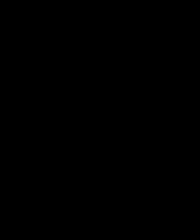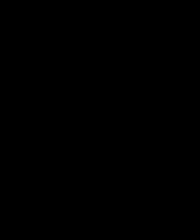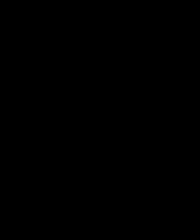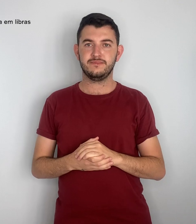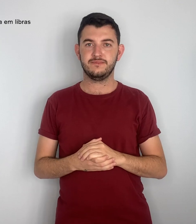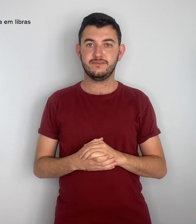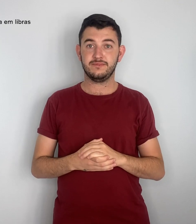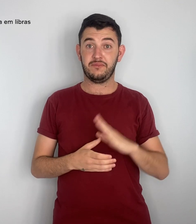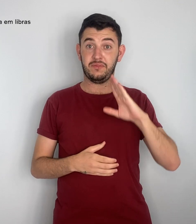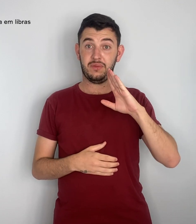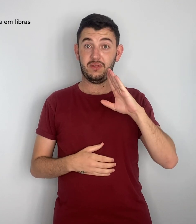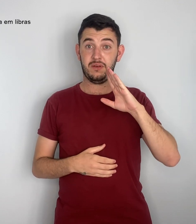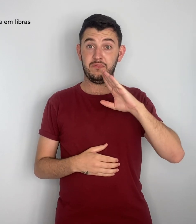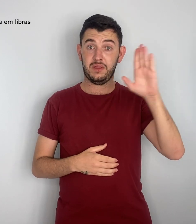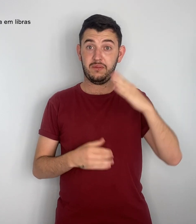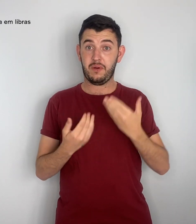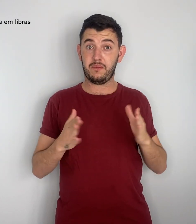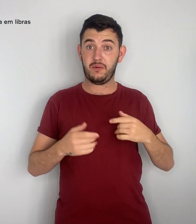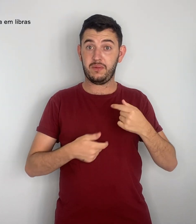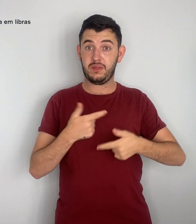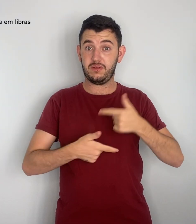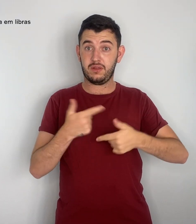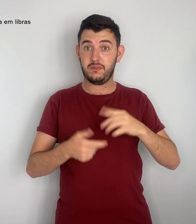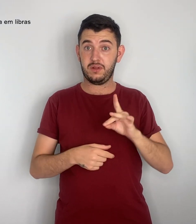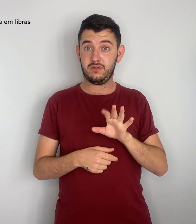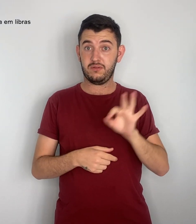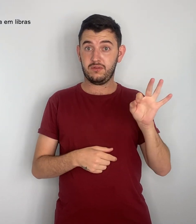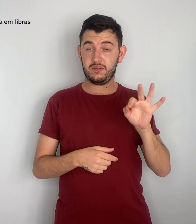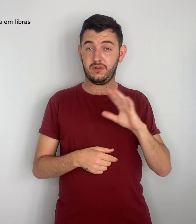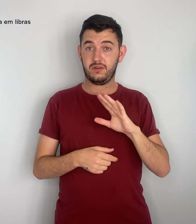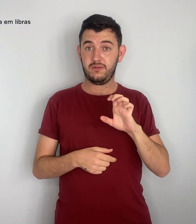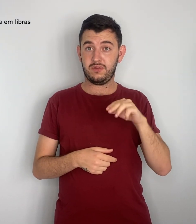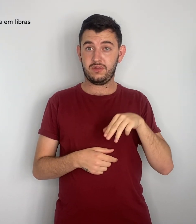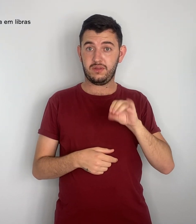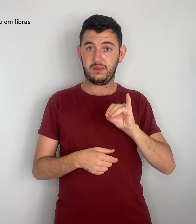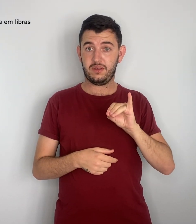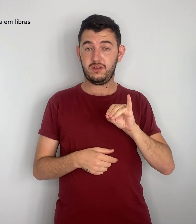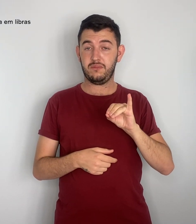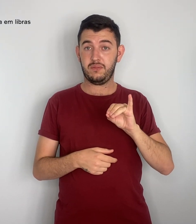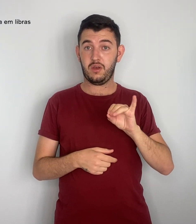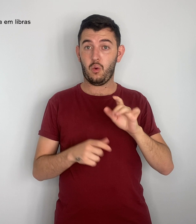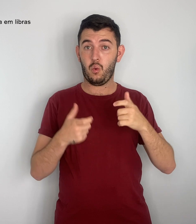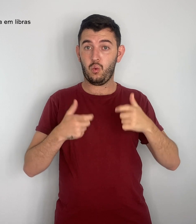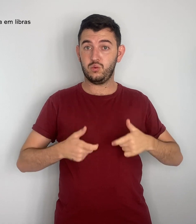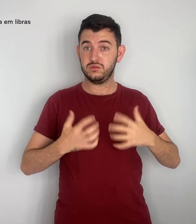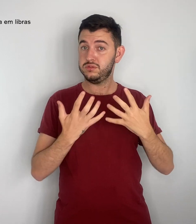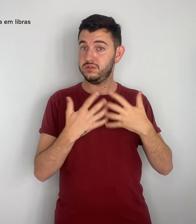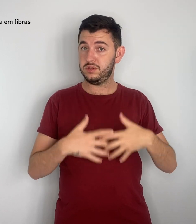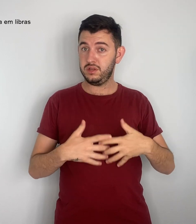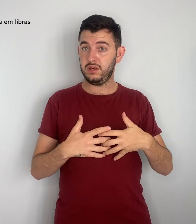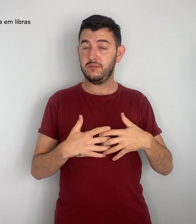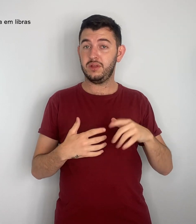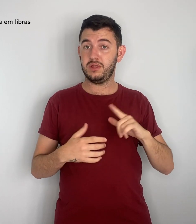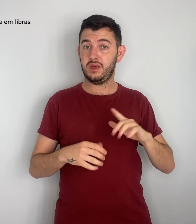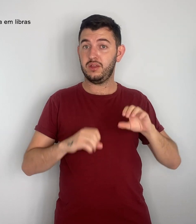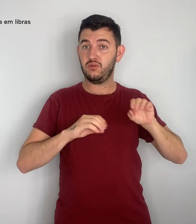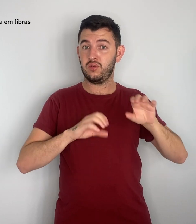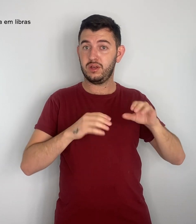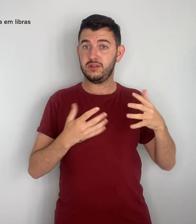Pioneiro no Distrito Federal, SEMI do Gama alia educação inclusiva à educação